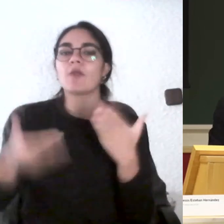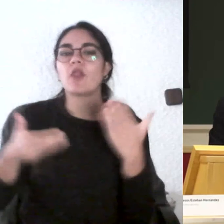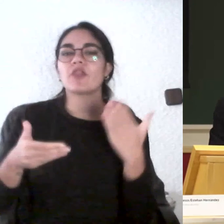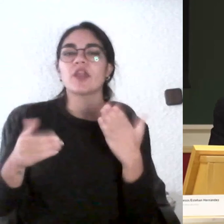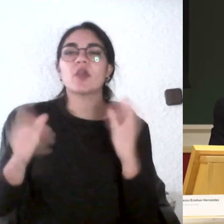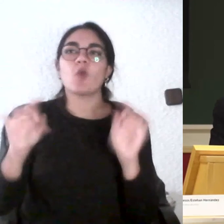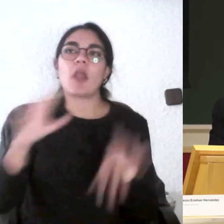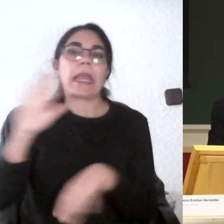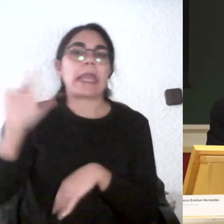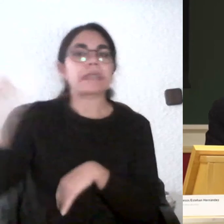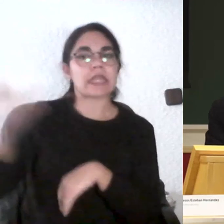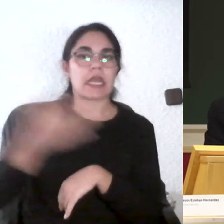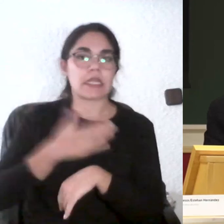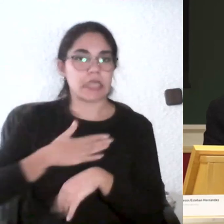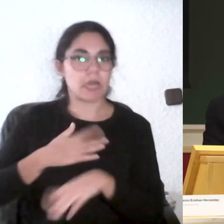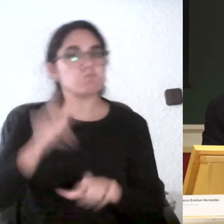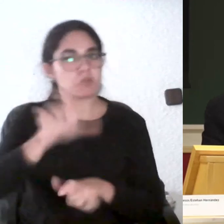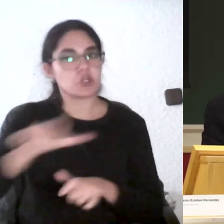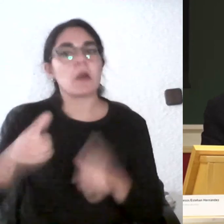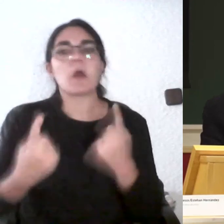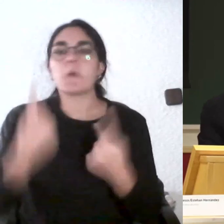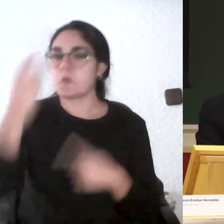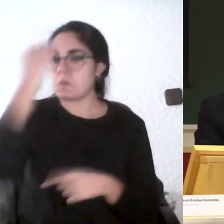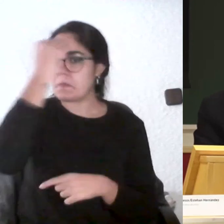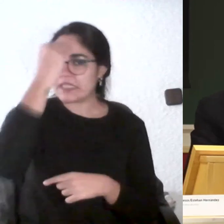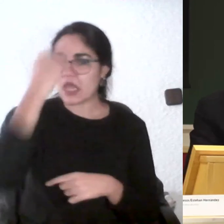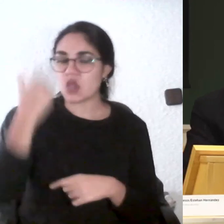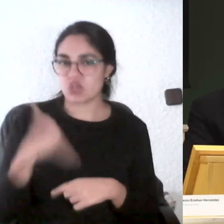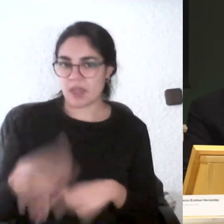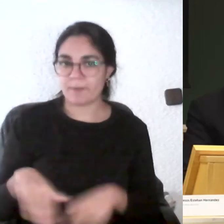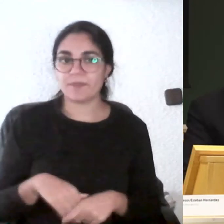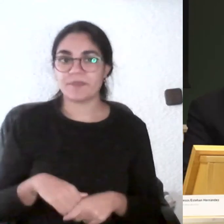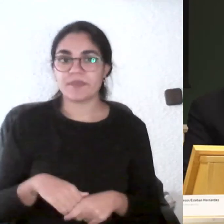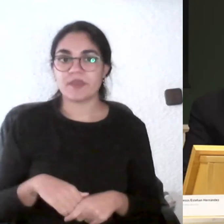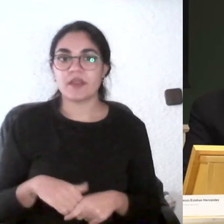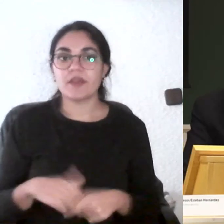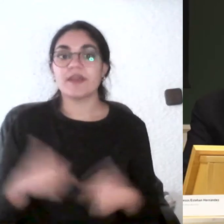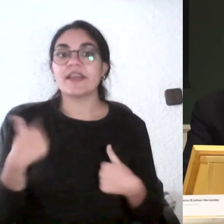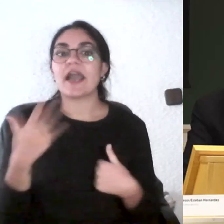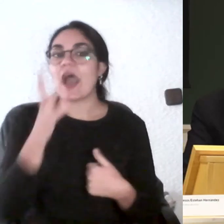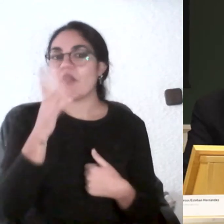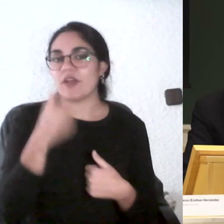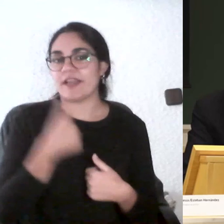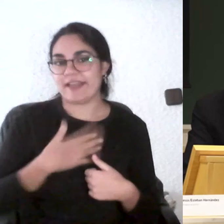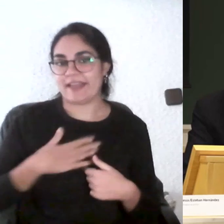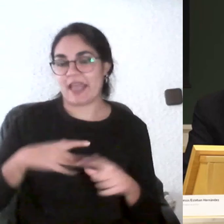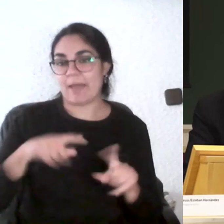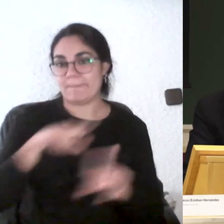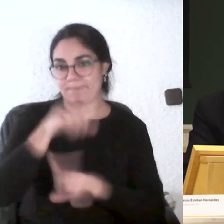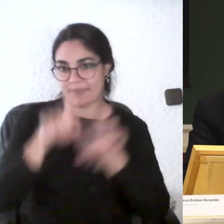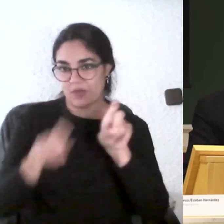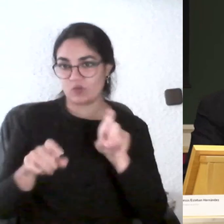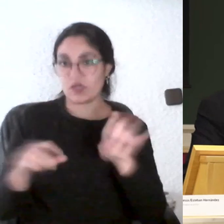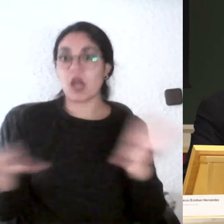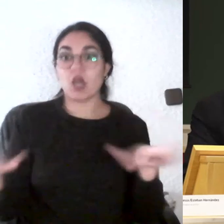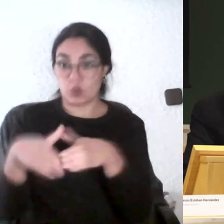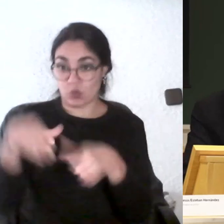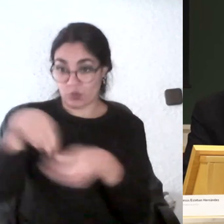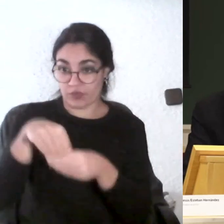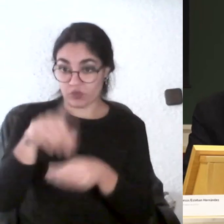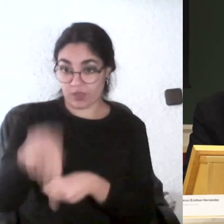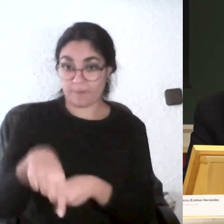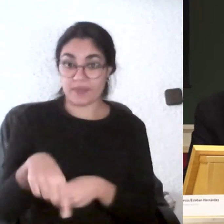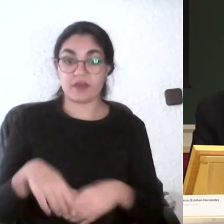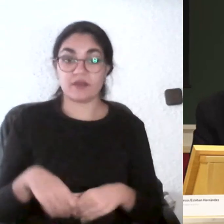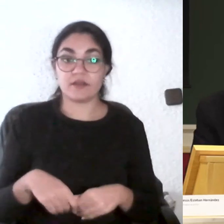quería introduciros una una encuesta una nueva pregunta si queréis por el Google Club para saber